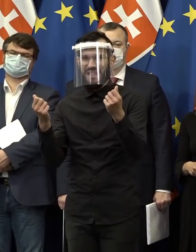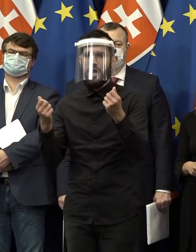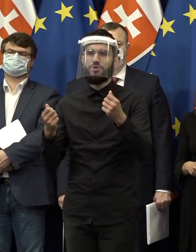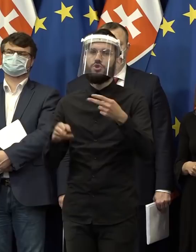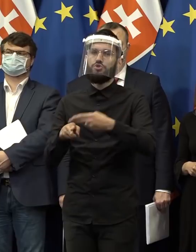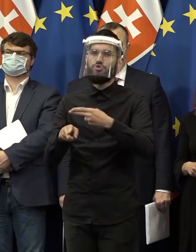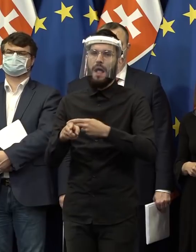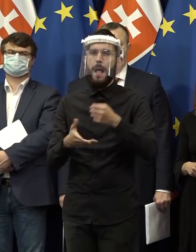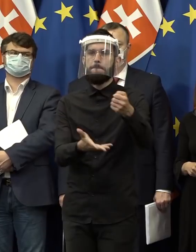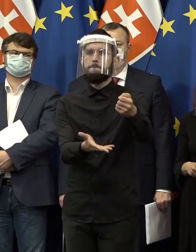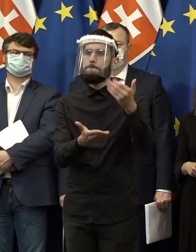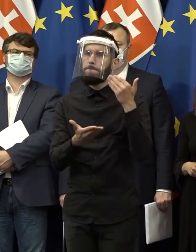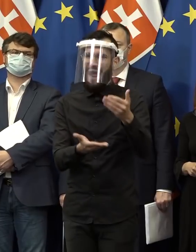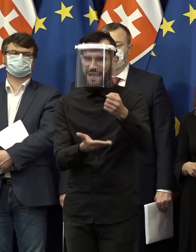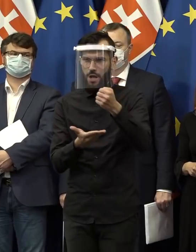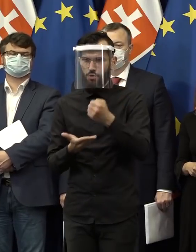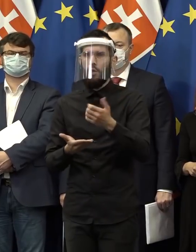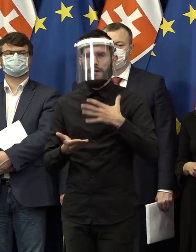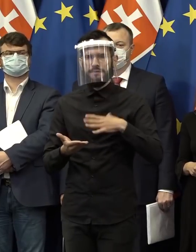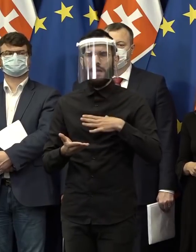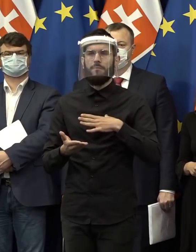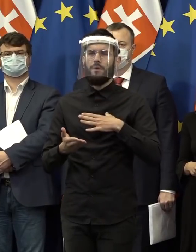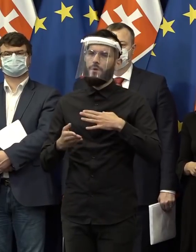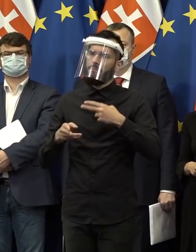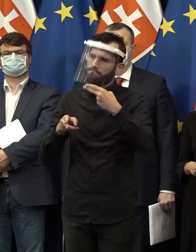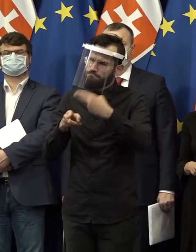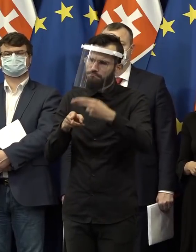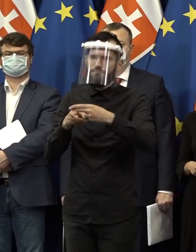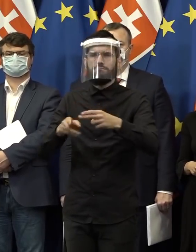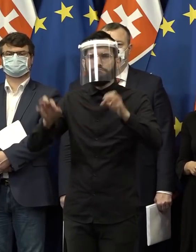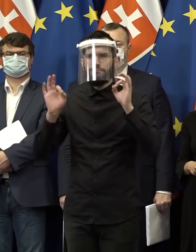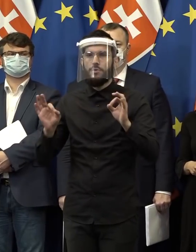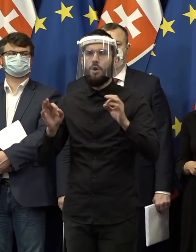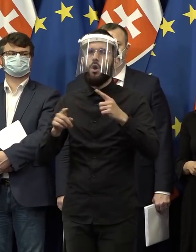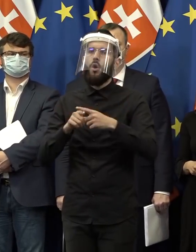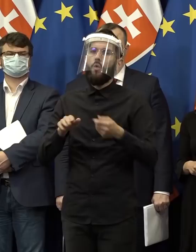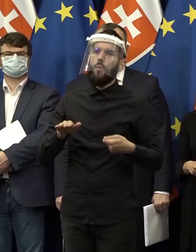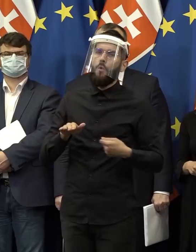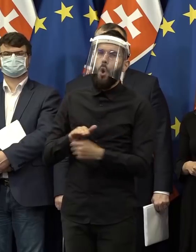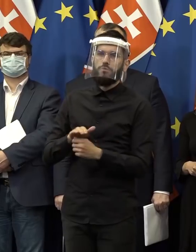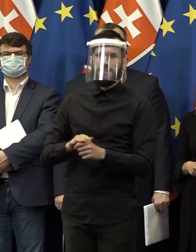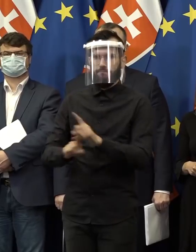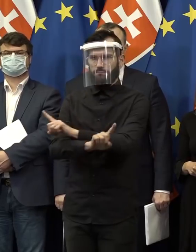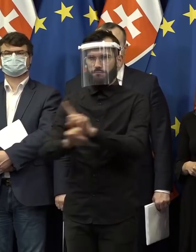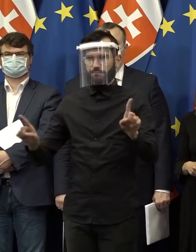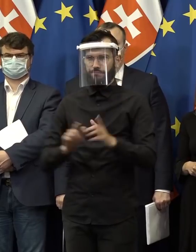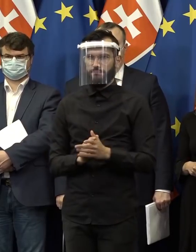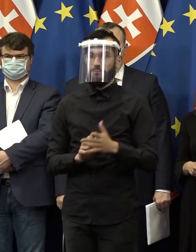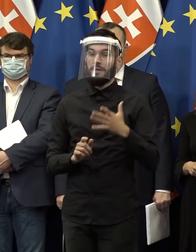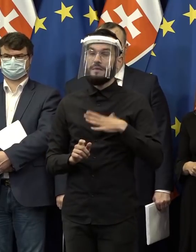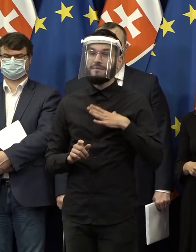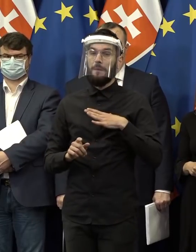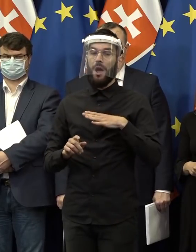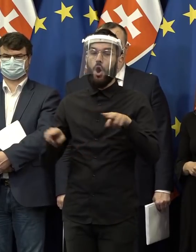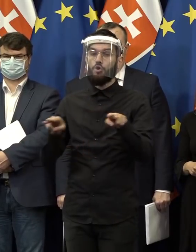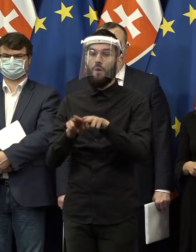pristupovať ako dobrí hospodári a nebudeme tolerovať žiadnu korupciu. Zabezpečíme dôslednú rovnosť pred